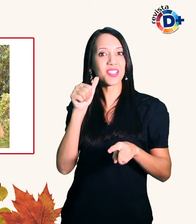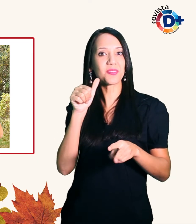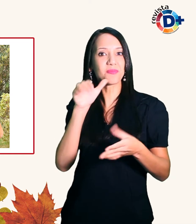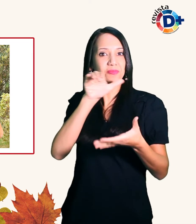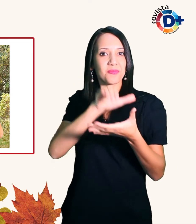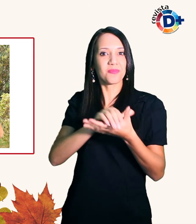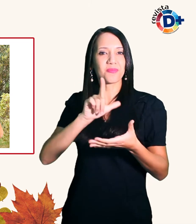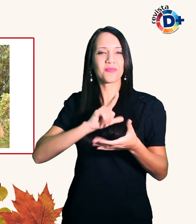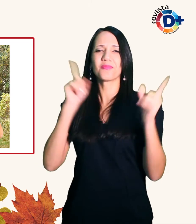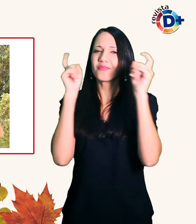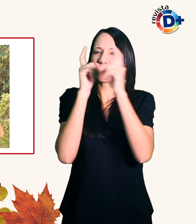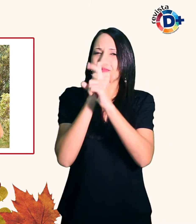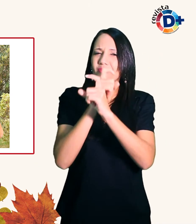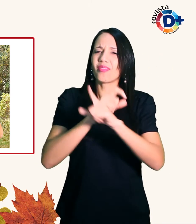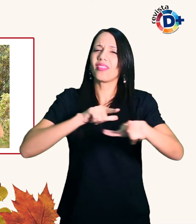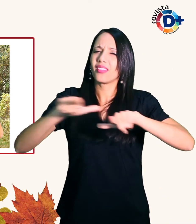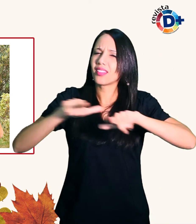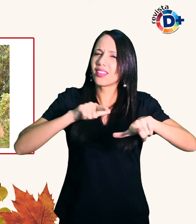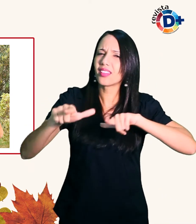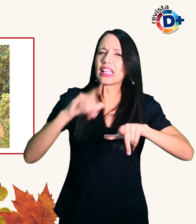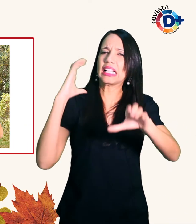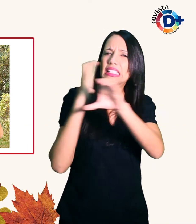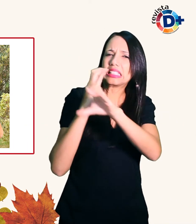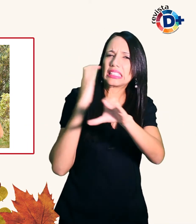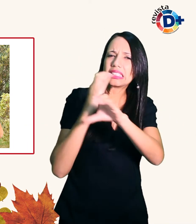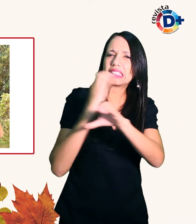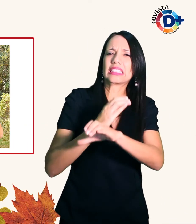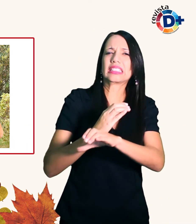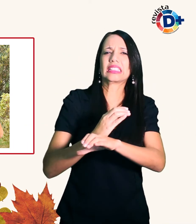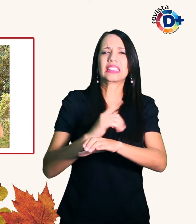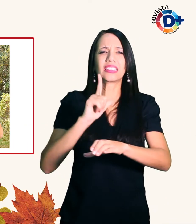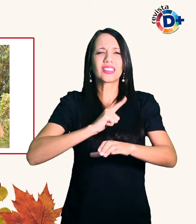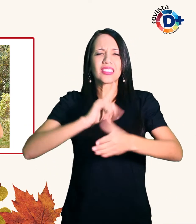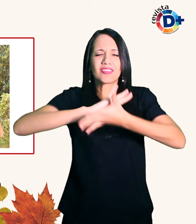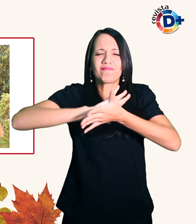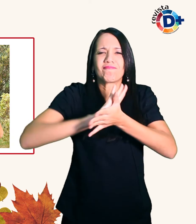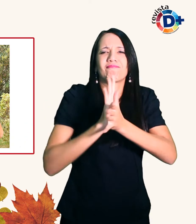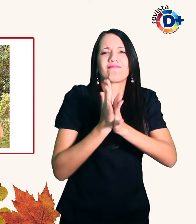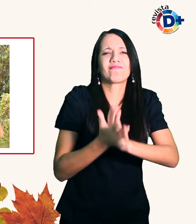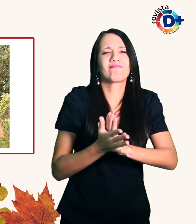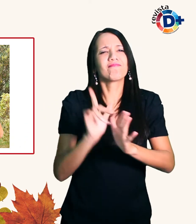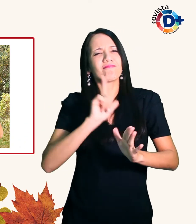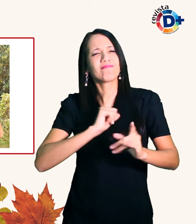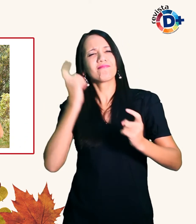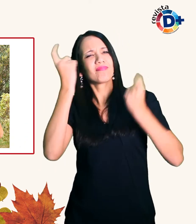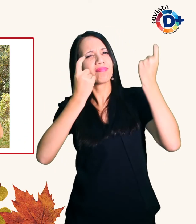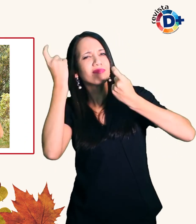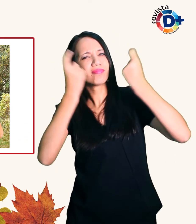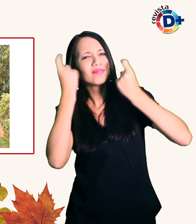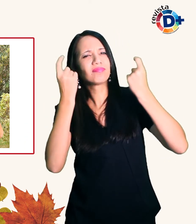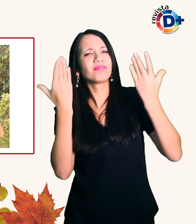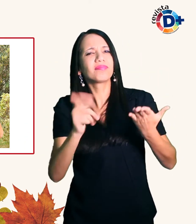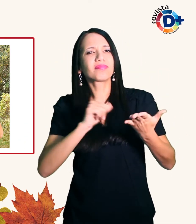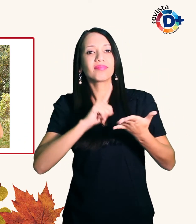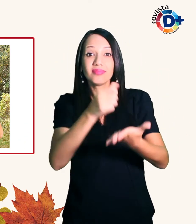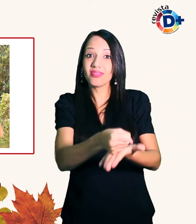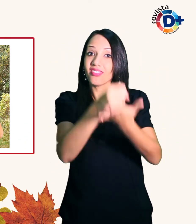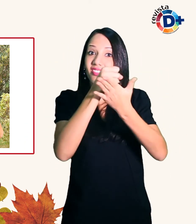sendo mal compreendida e sofrendo assédio moral me deixava preocupado Mas além do meu apoio a grande